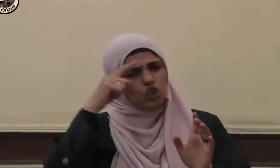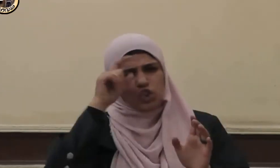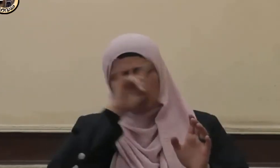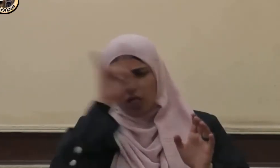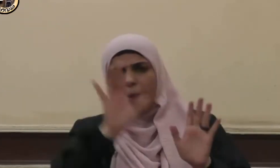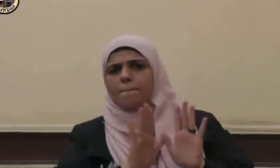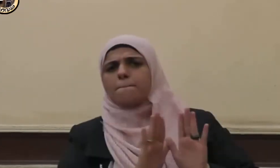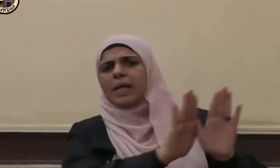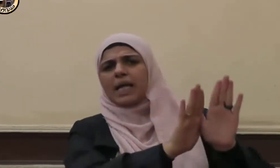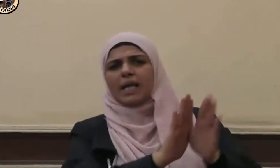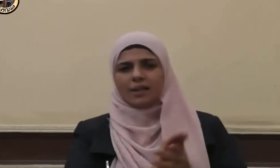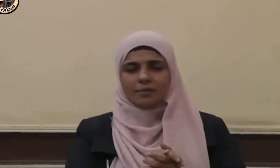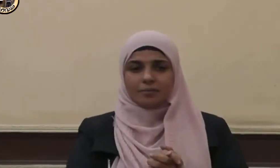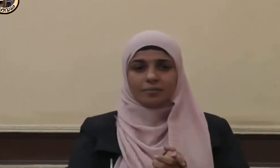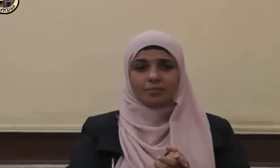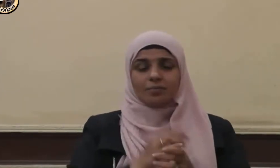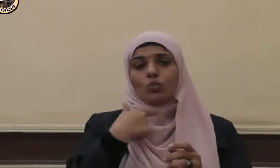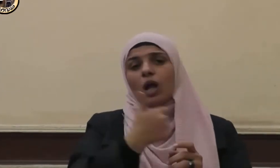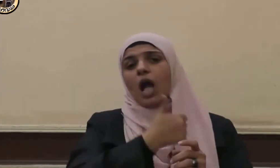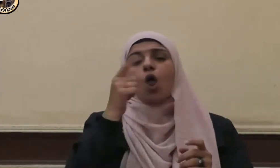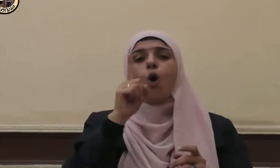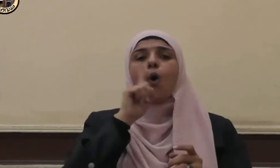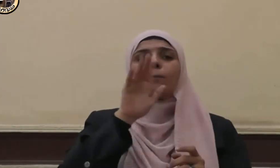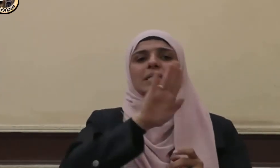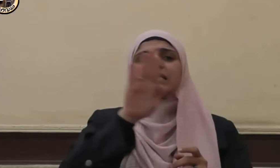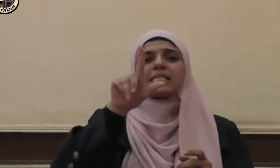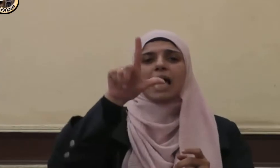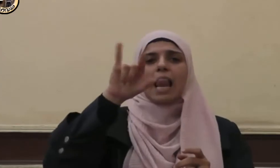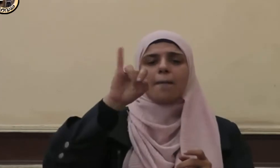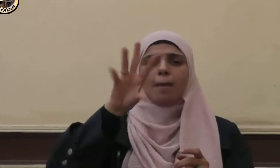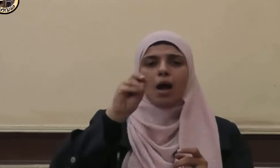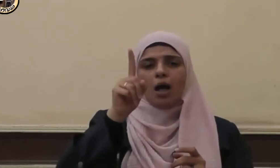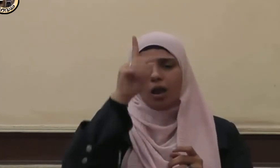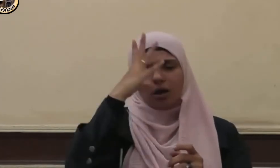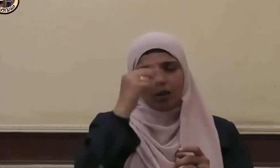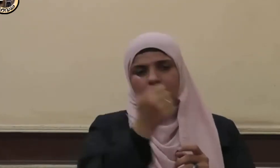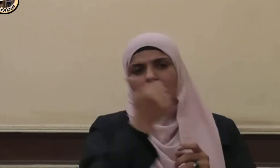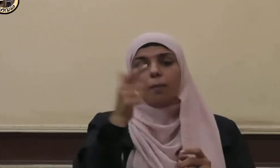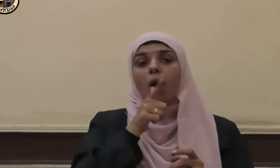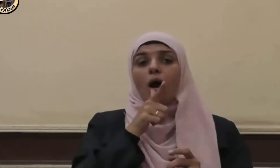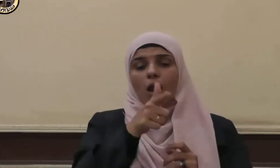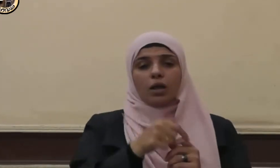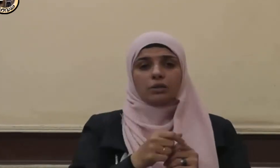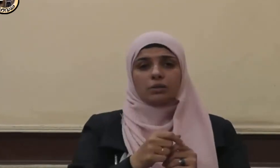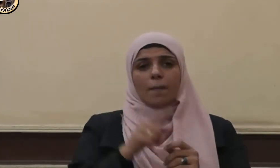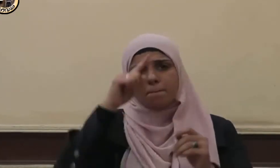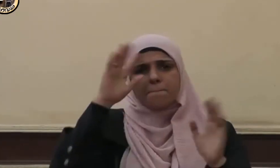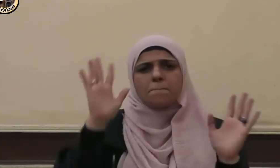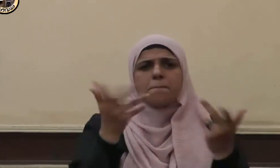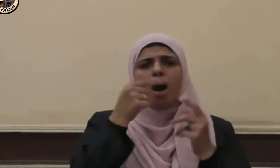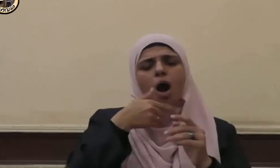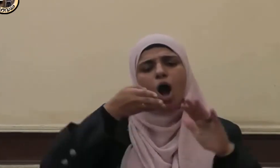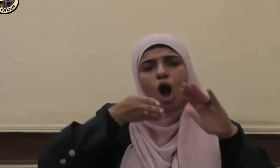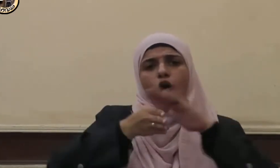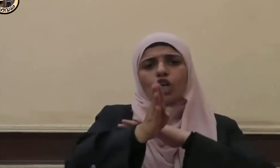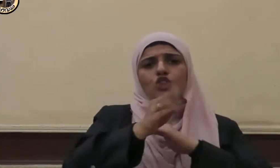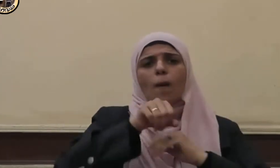وعن أم سلمة رضي الله عنها قالت ما خرج المبي صلى الله عليه